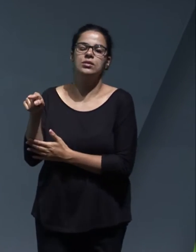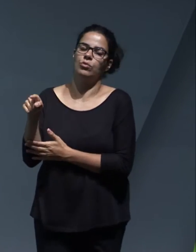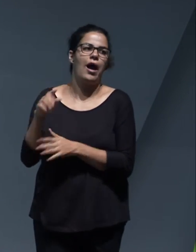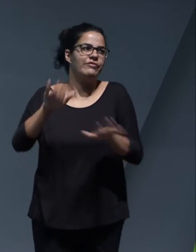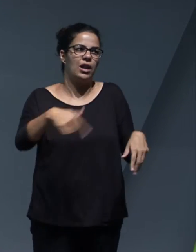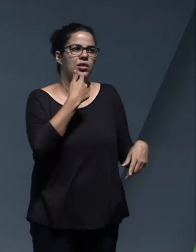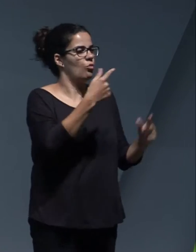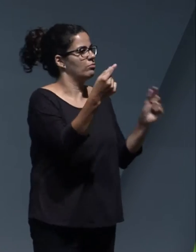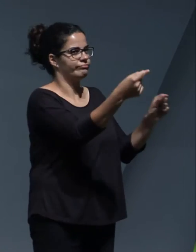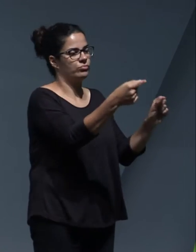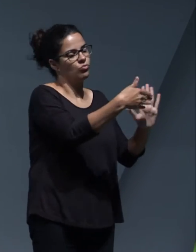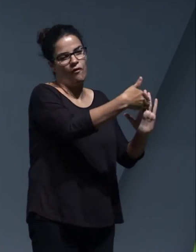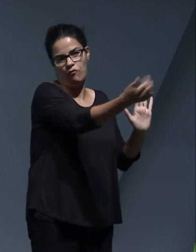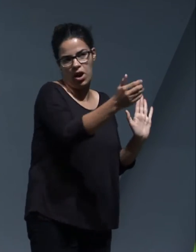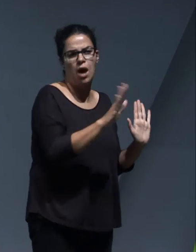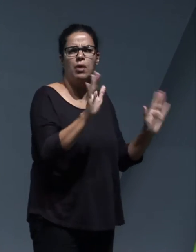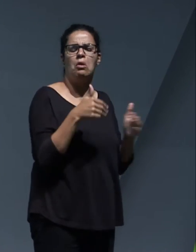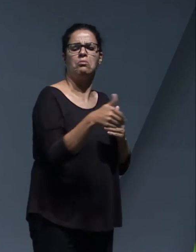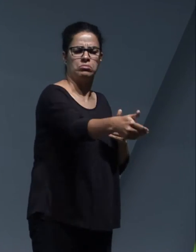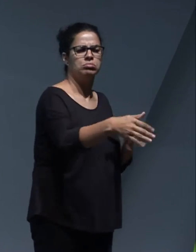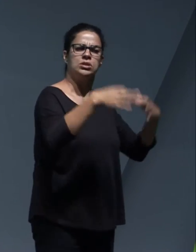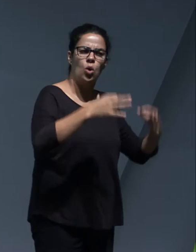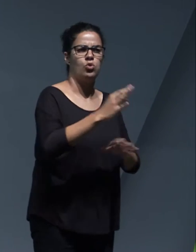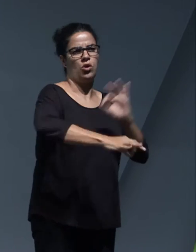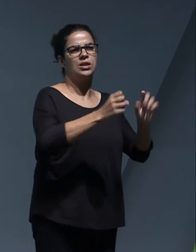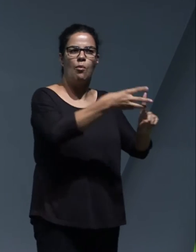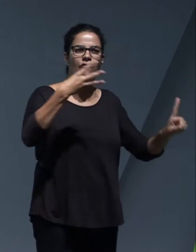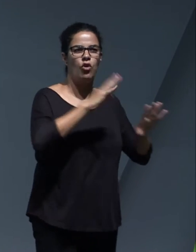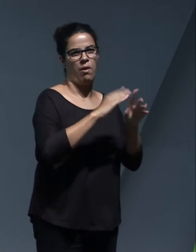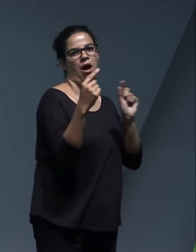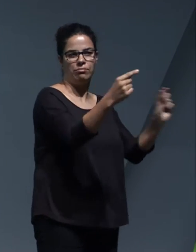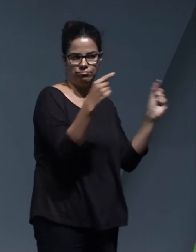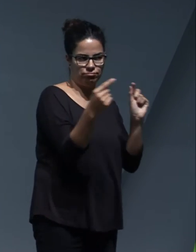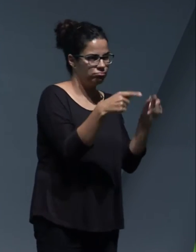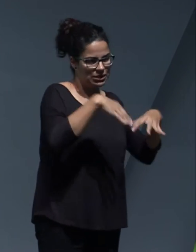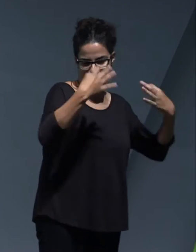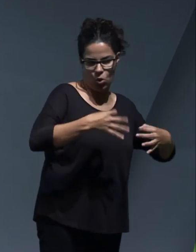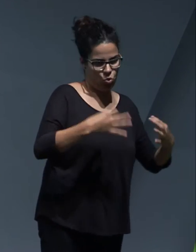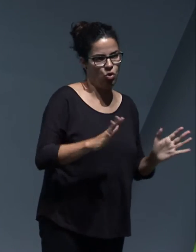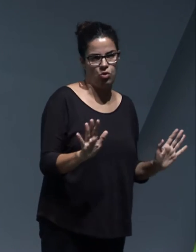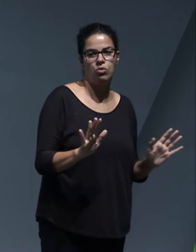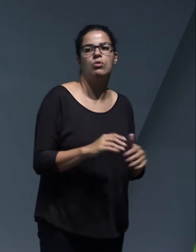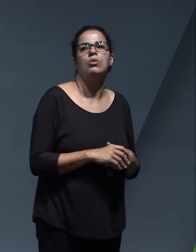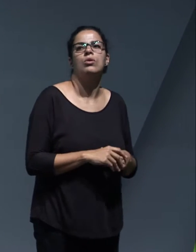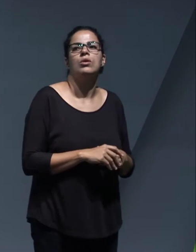habrá más foros de participación, a nadie le quepa la menor duda. Mañana se han apuntado,